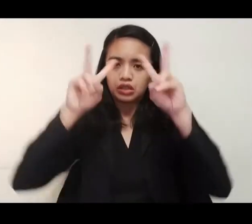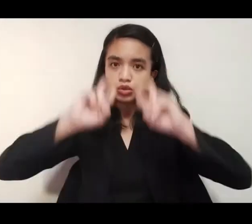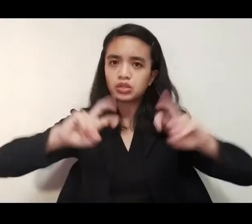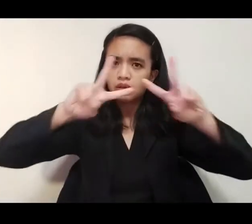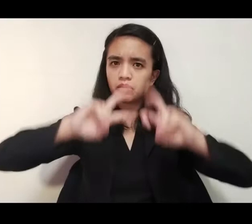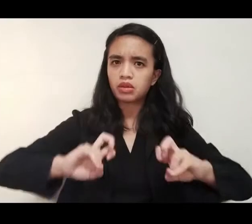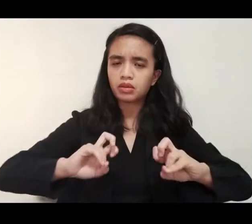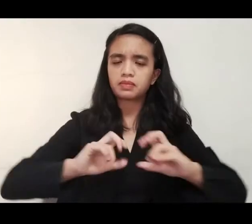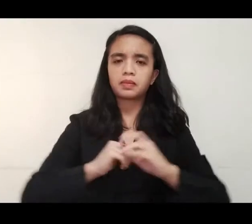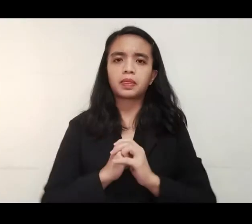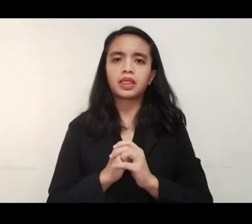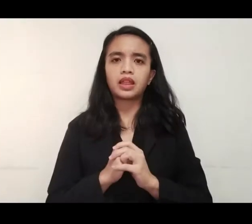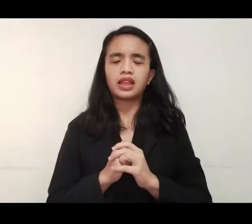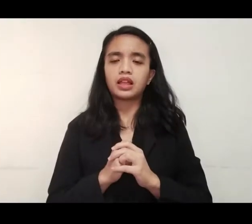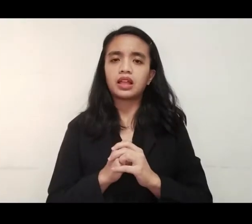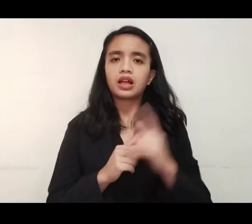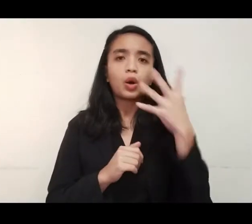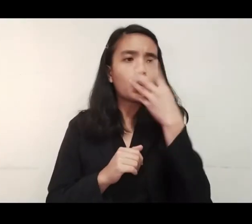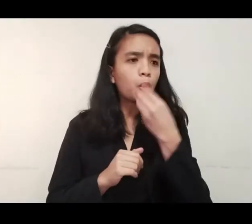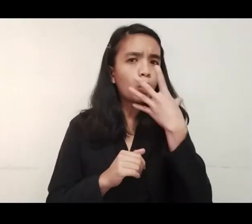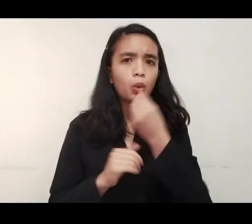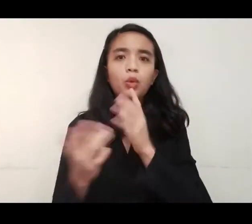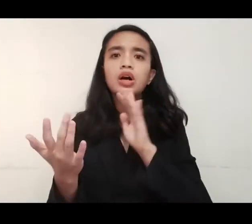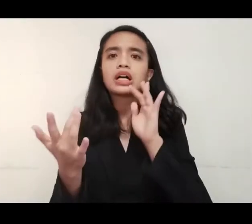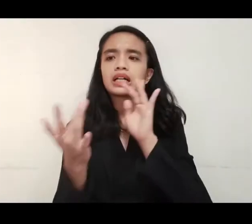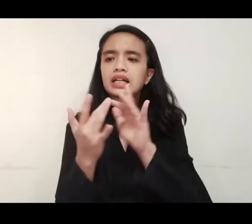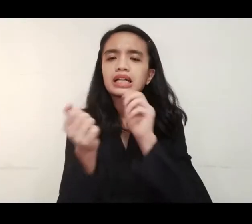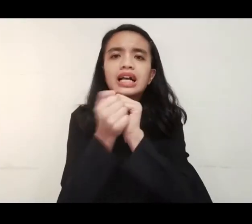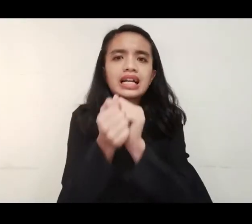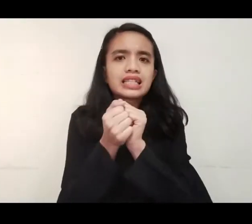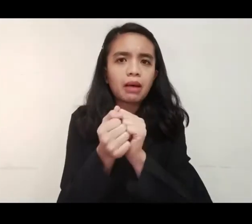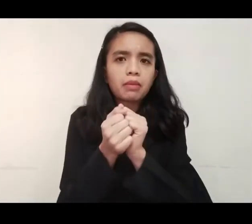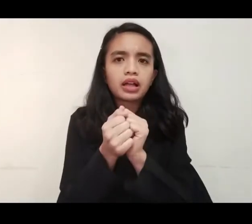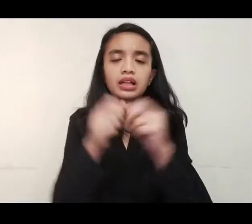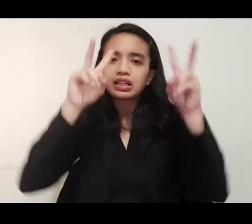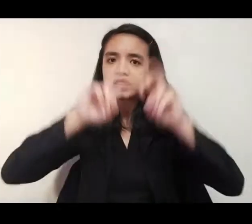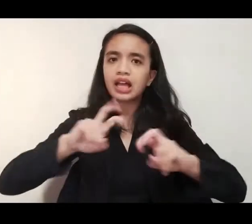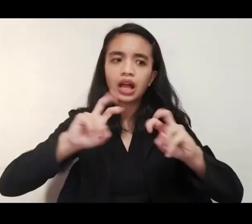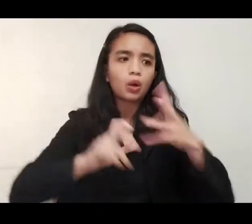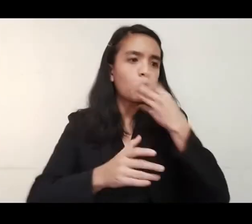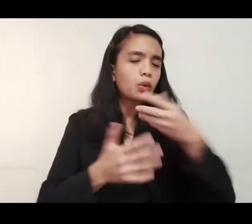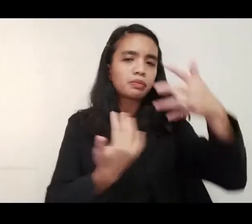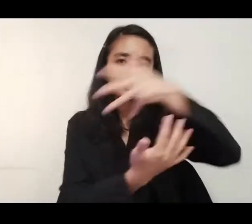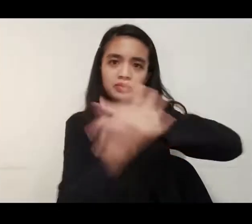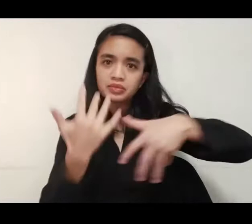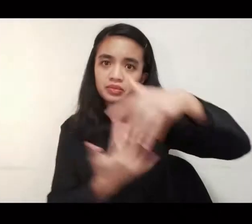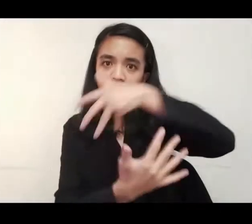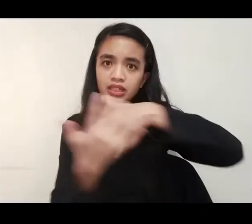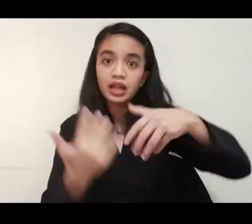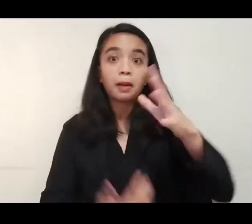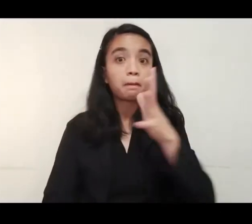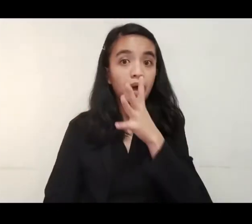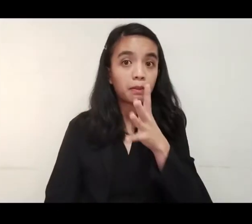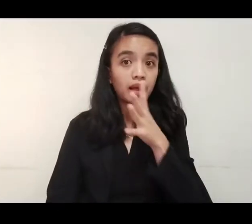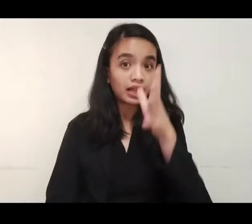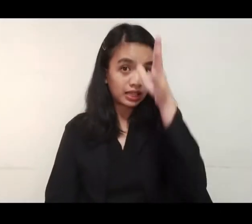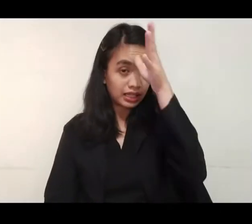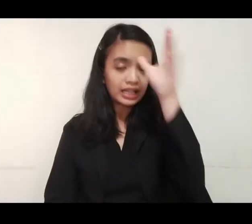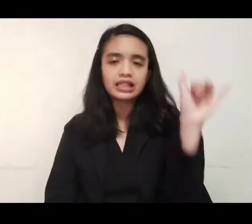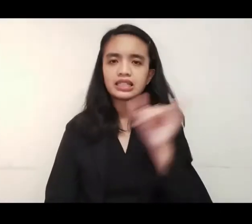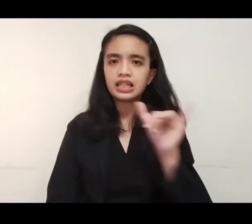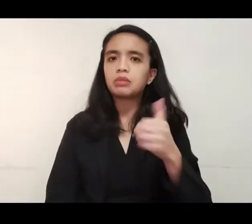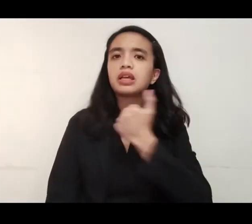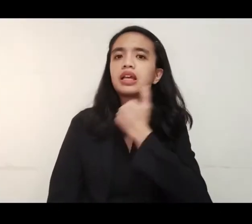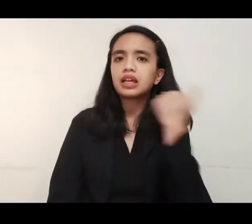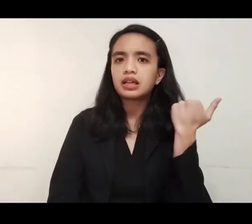namin, ma'am, yung kanya pong mga naging close contact. Iniimbestigahan po lahat po ng makasalamuhan niya, yung kanyang nanay at yung tatay, pati